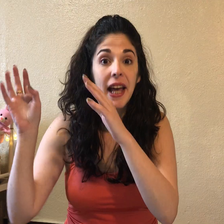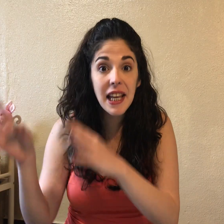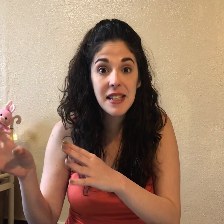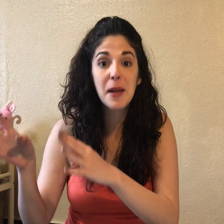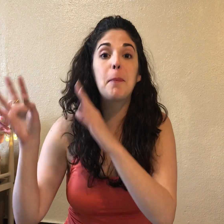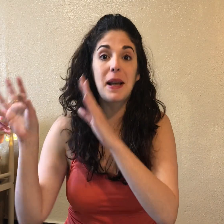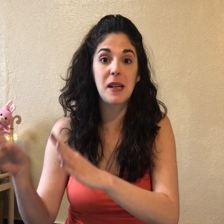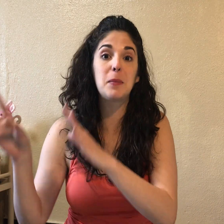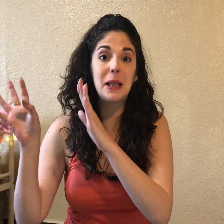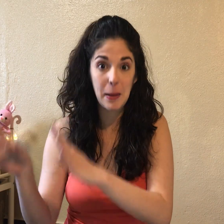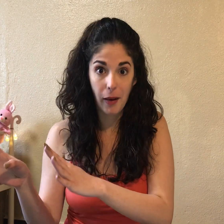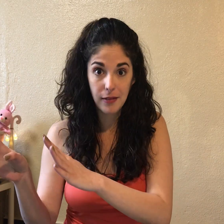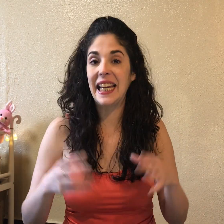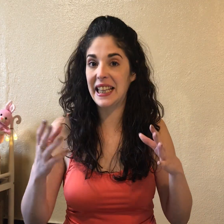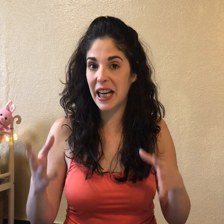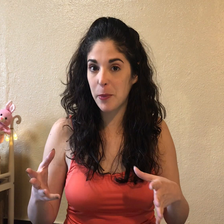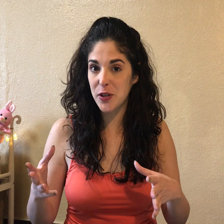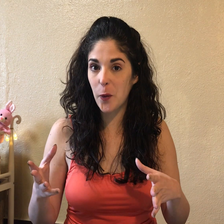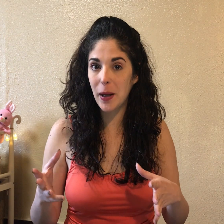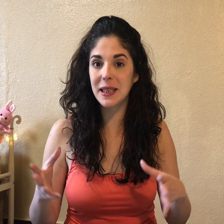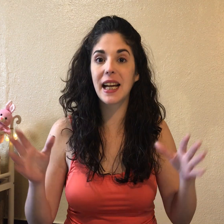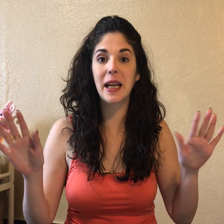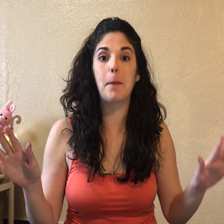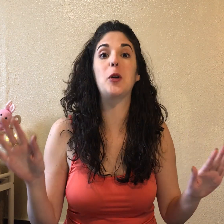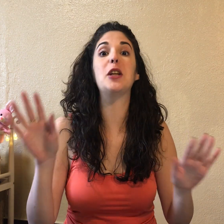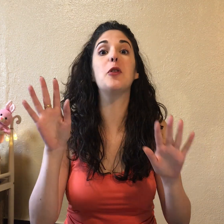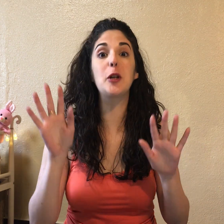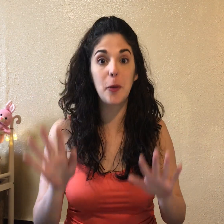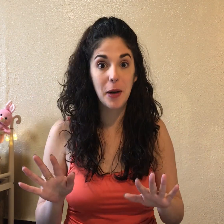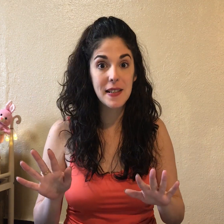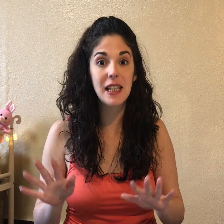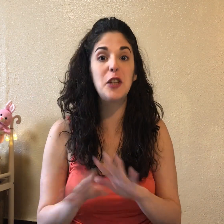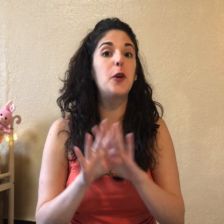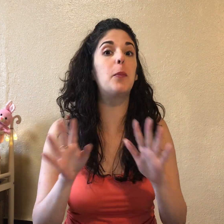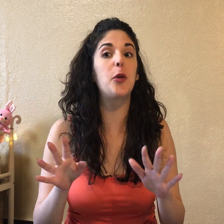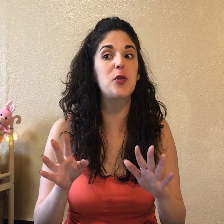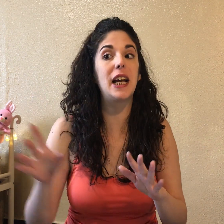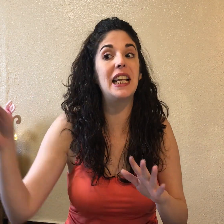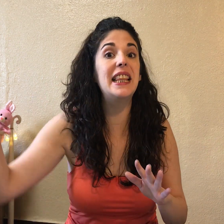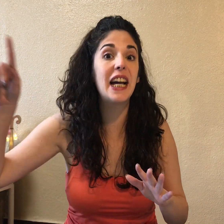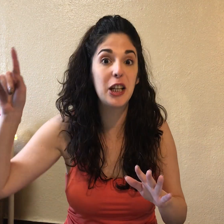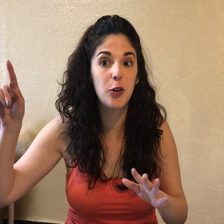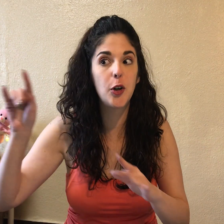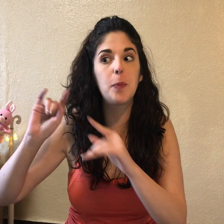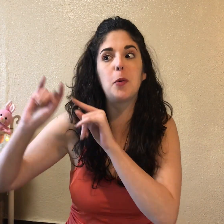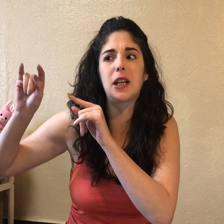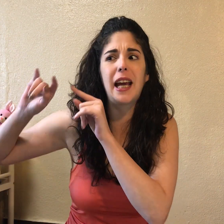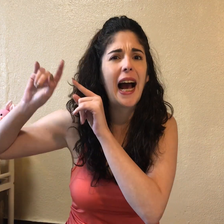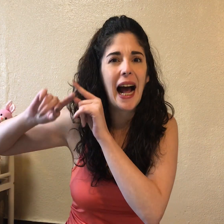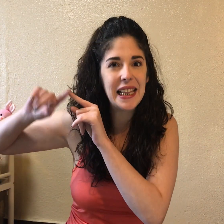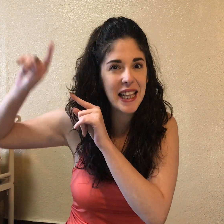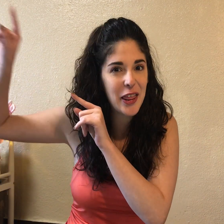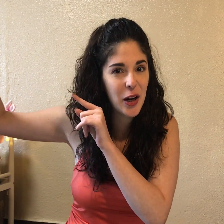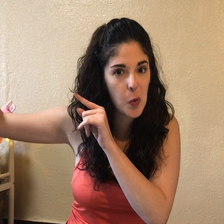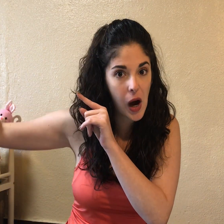Ese va a ser mi tema. Y tengamos en cuenta que poniendo el combo así, no puedo usar el dare no, Porque antes del wa,